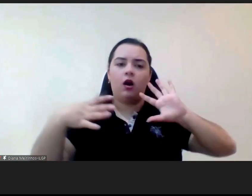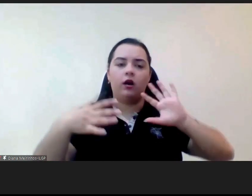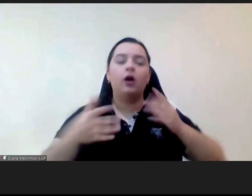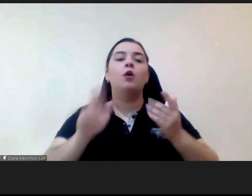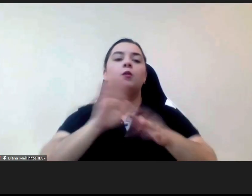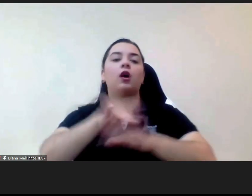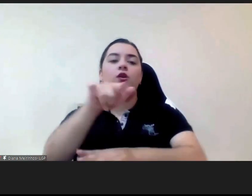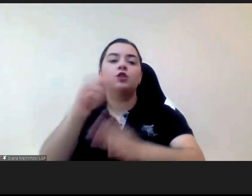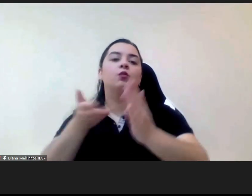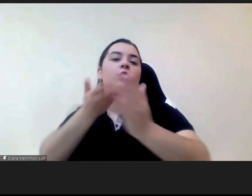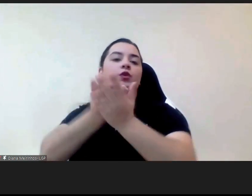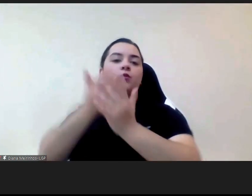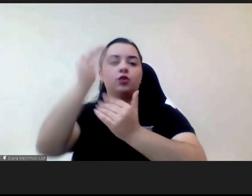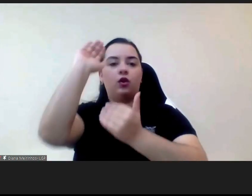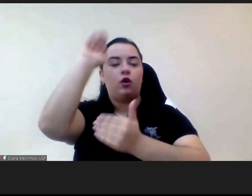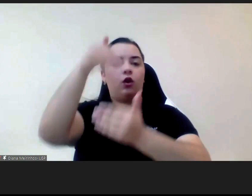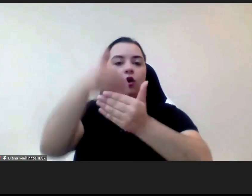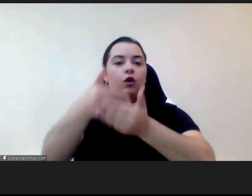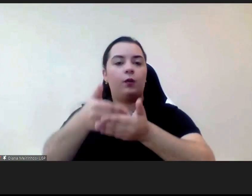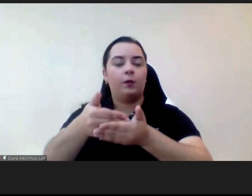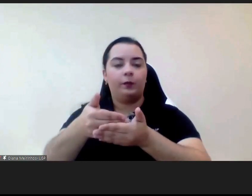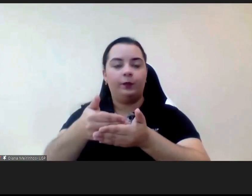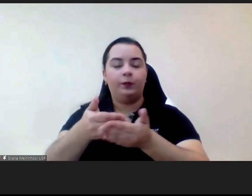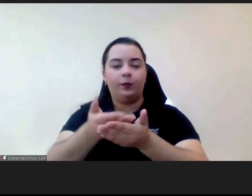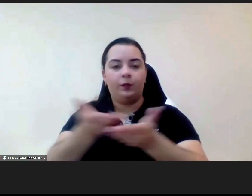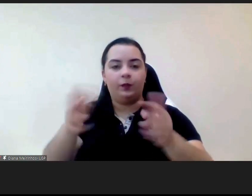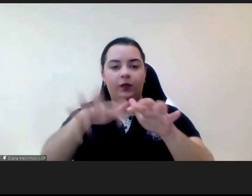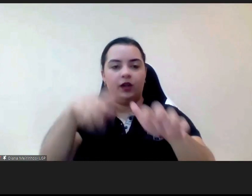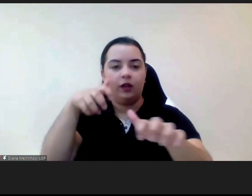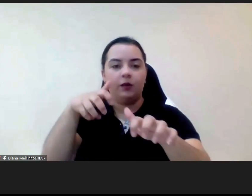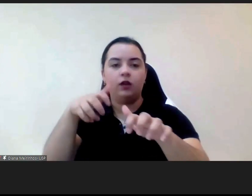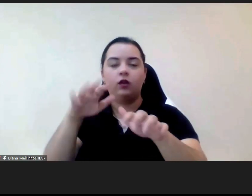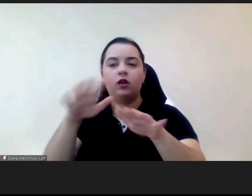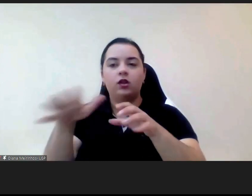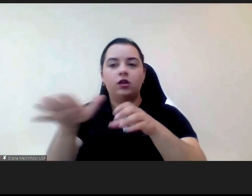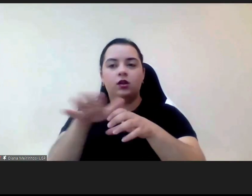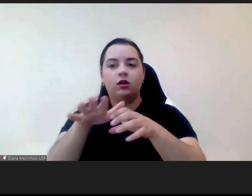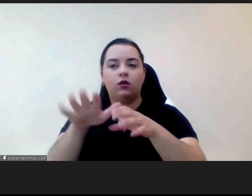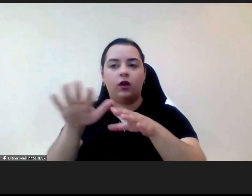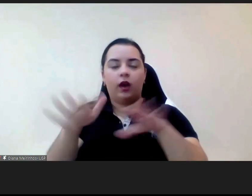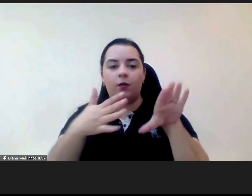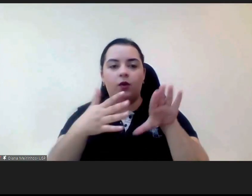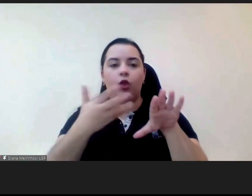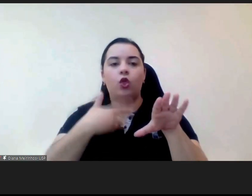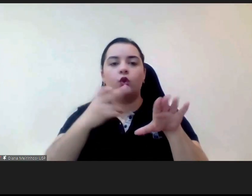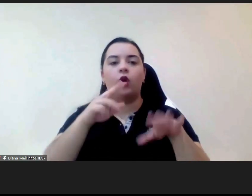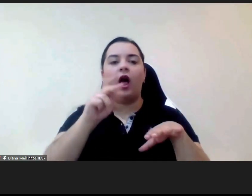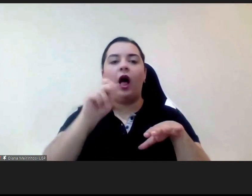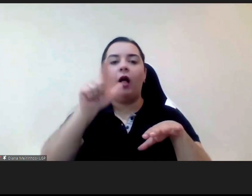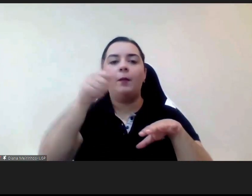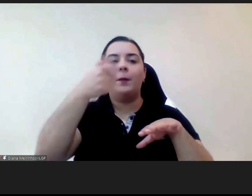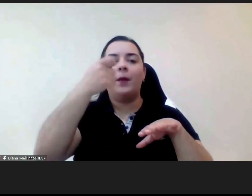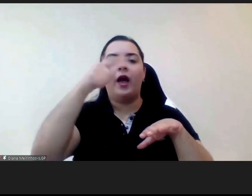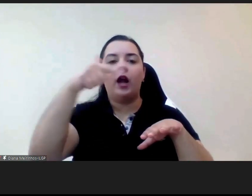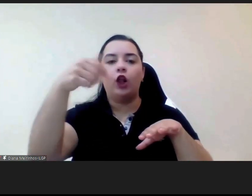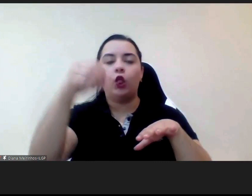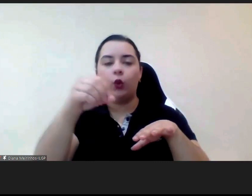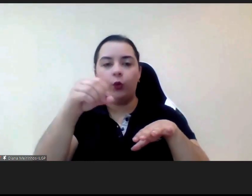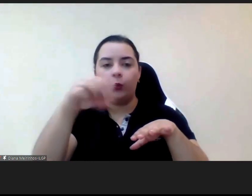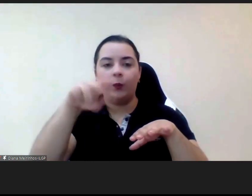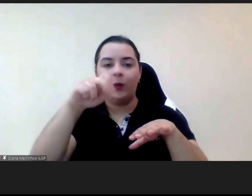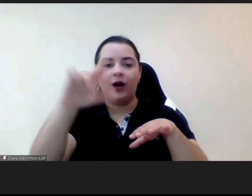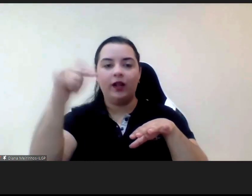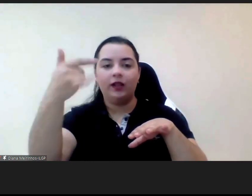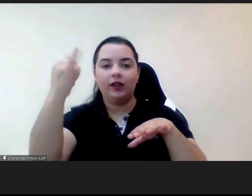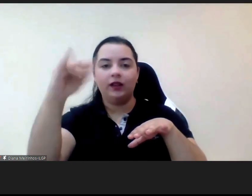era Ministro da Justiça o Dr. Alberto Martins fizemos outro dia também uma proposta